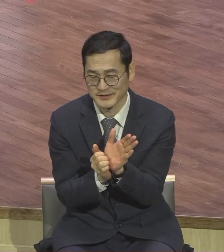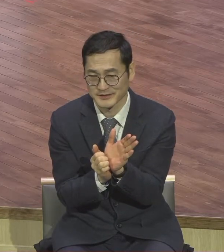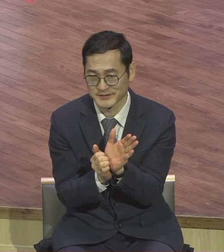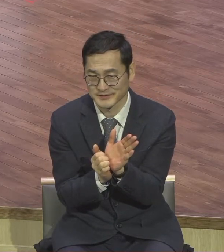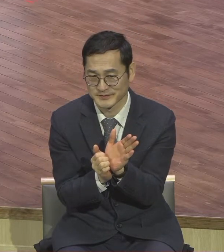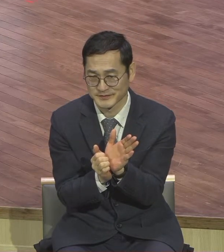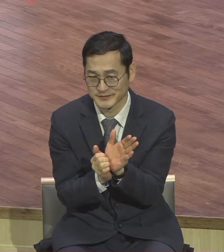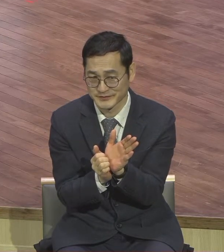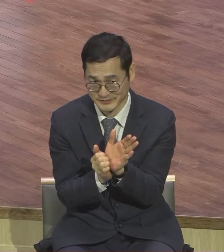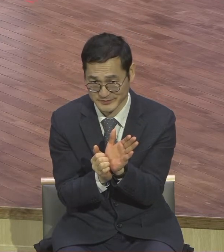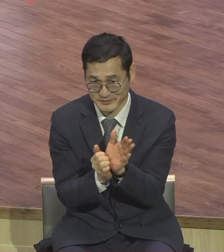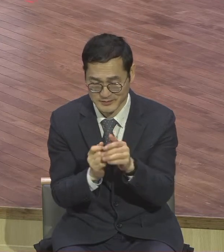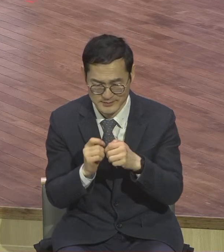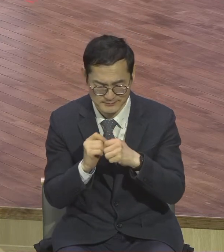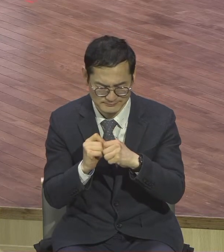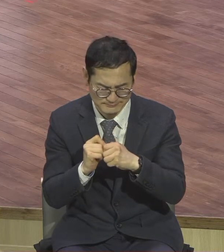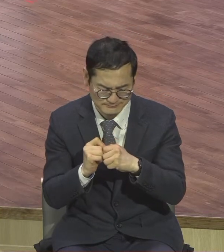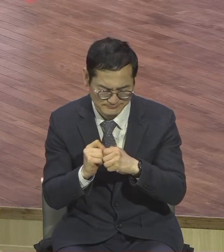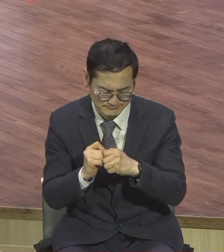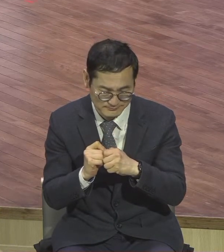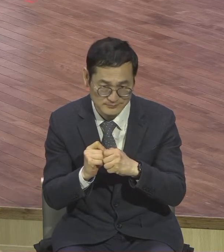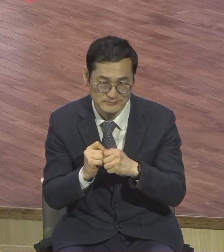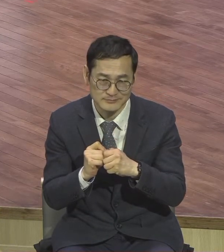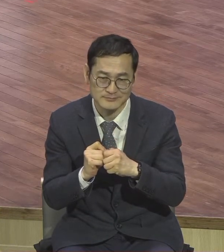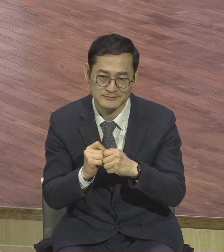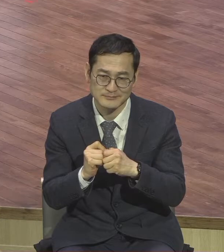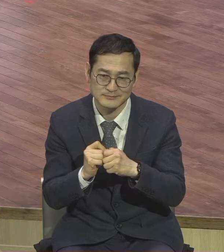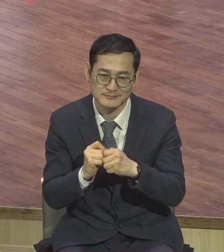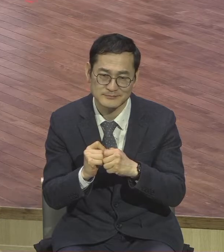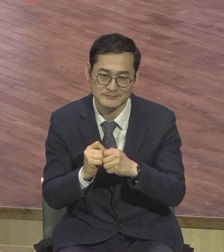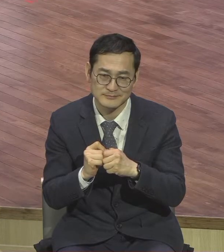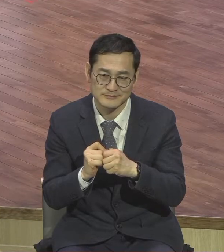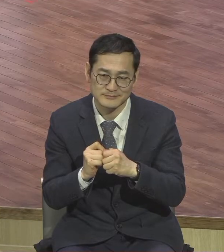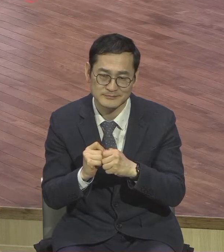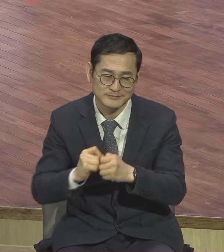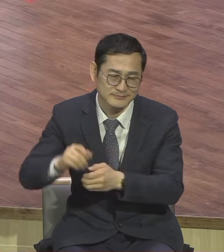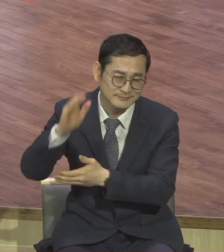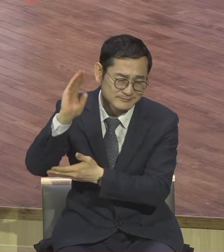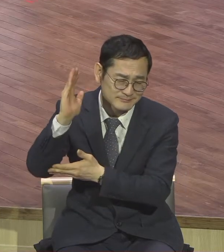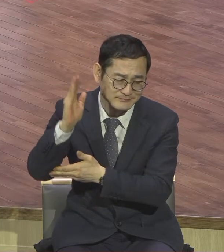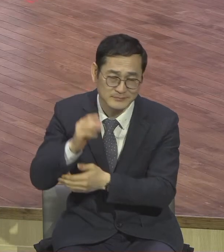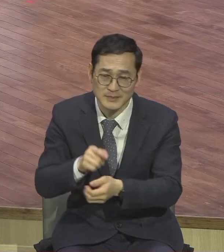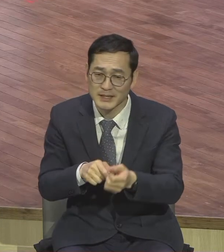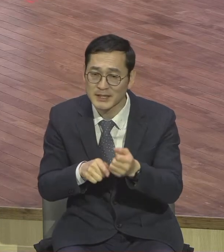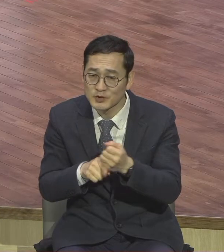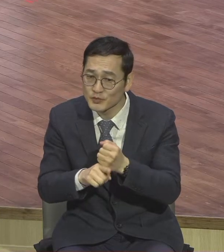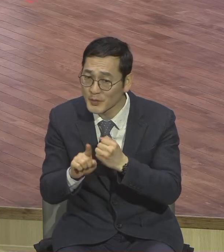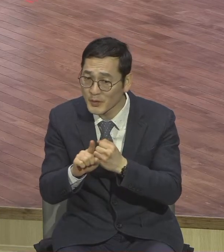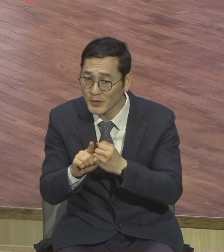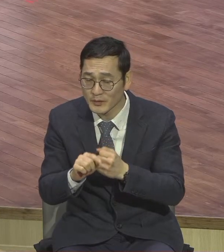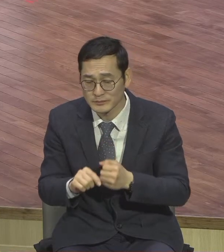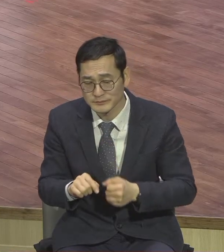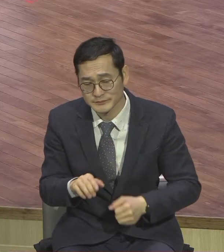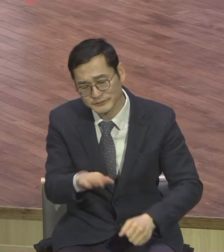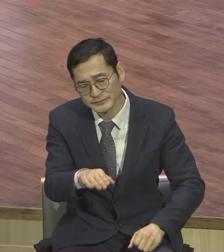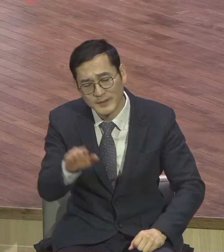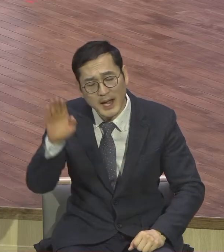구체적으로 펼쳐서 포함하신 이유가 뭐냐. 앞으로 너희들이 천국 갈 거 아니냐.